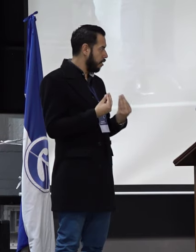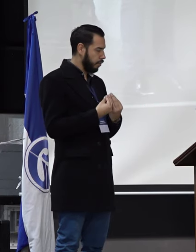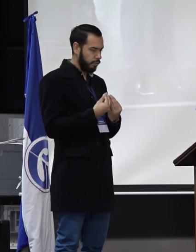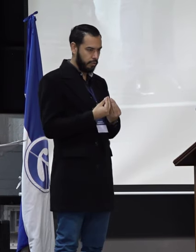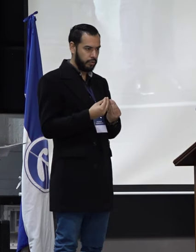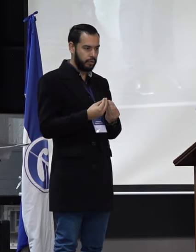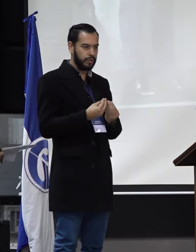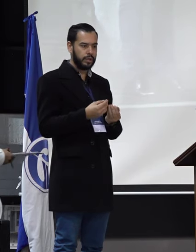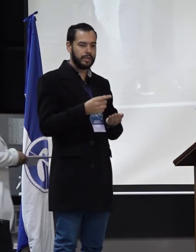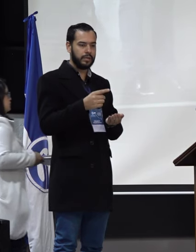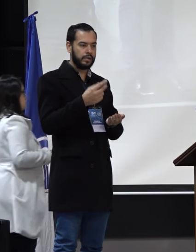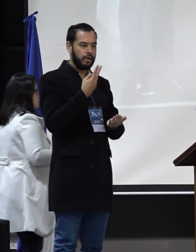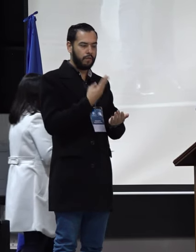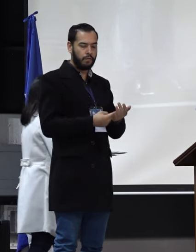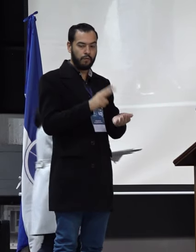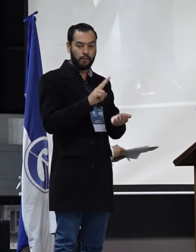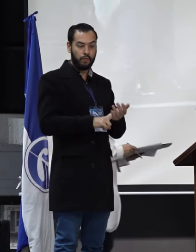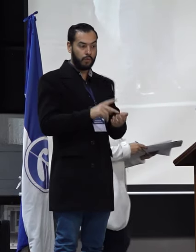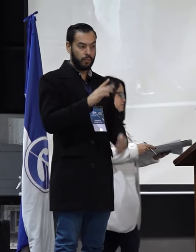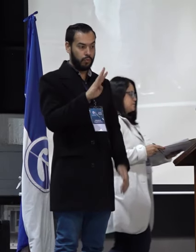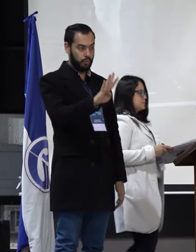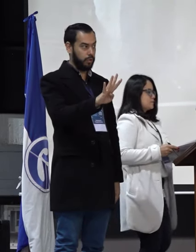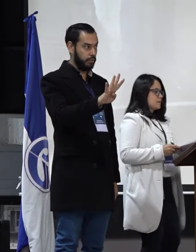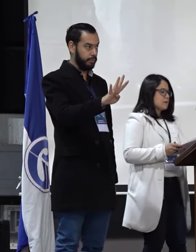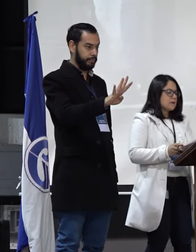plancha 4, muy gentiles. Muchísimas gracias.